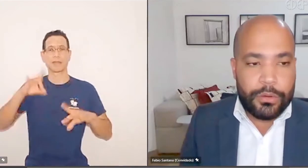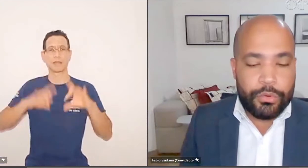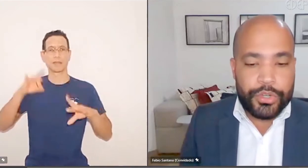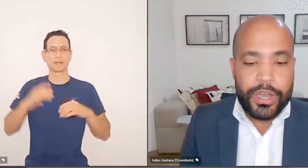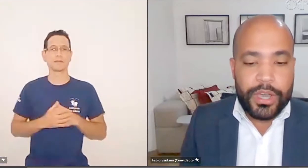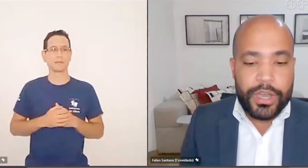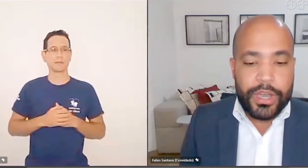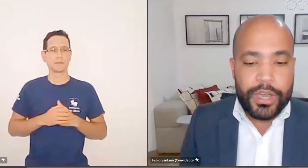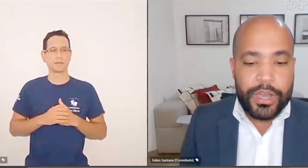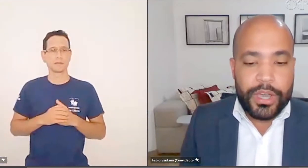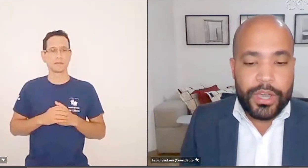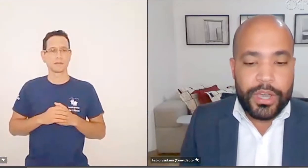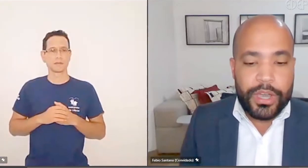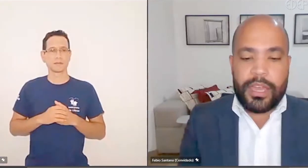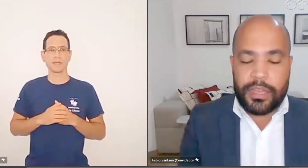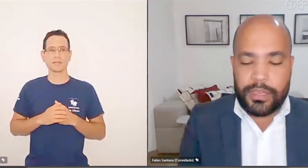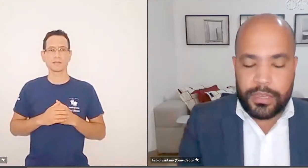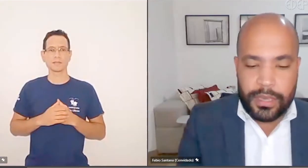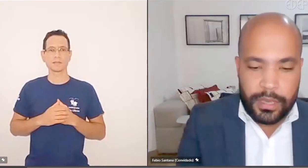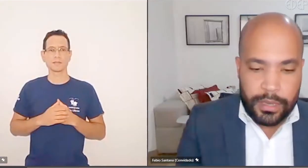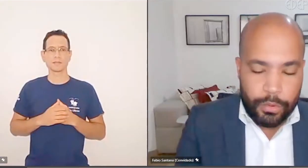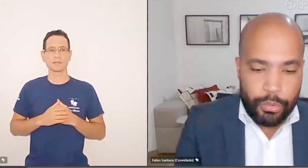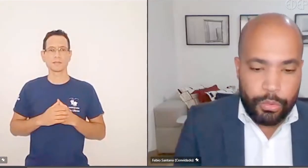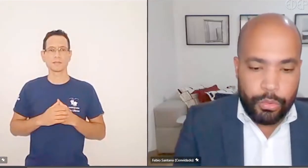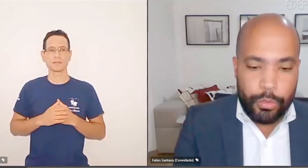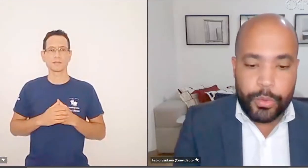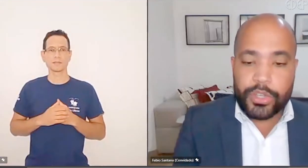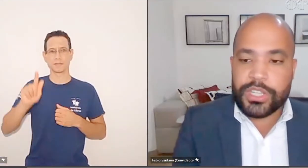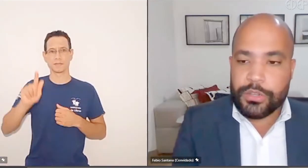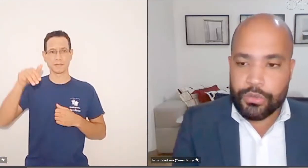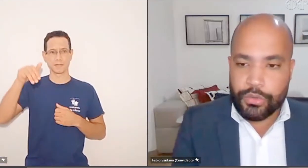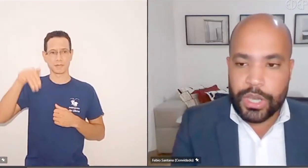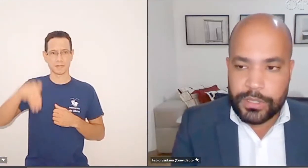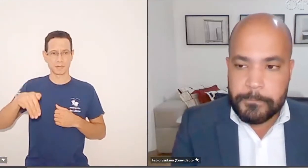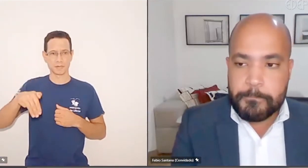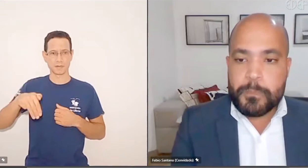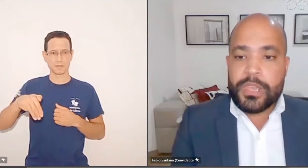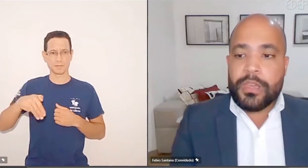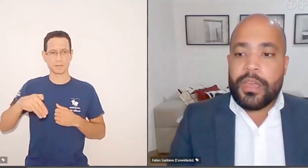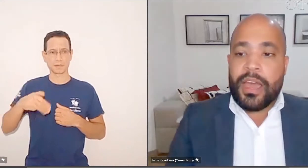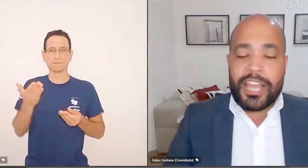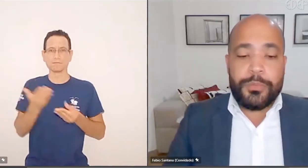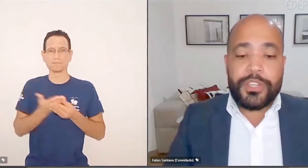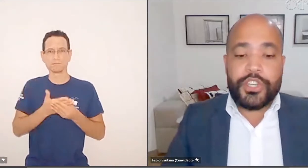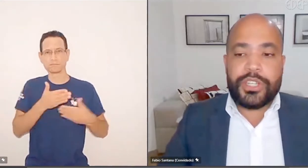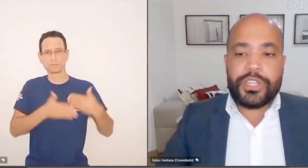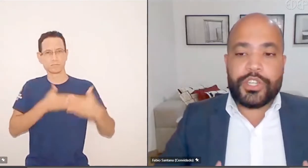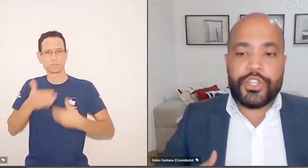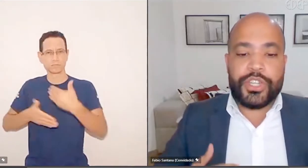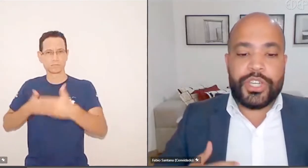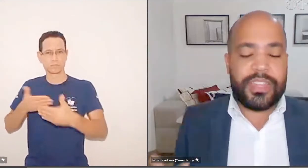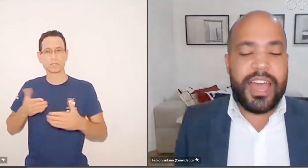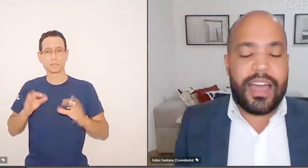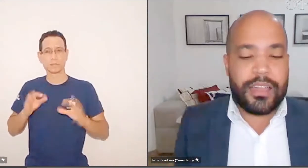da Secretaria de Saúde, a PGM e o processo judicial em si, as medidas de evitar,